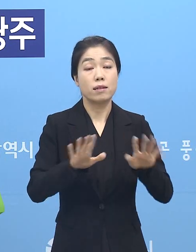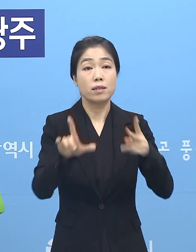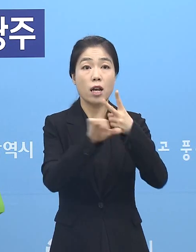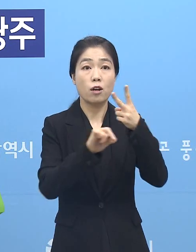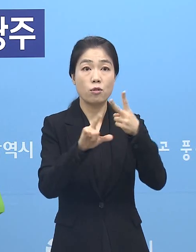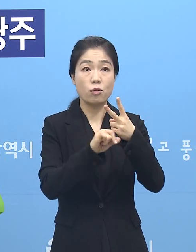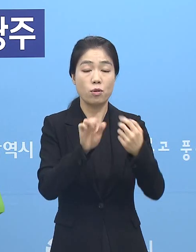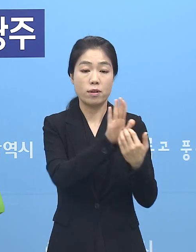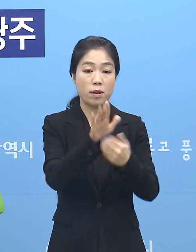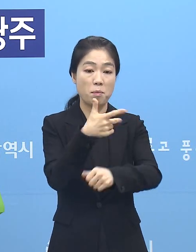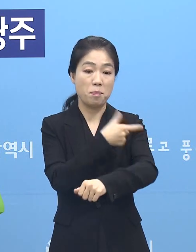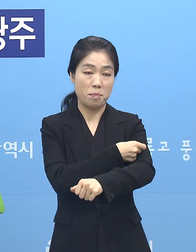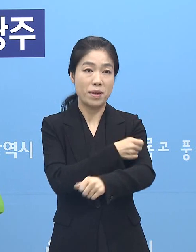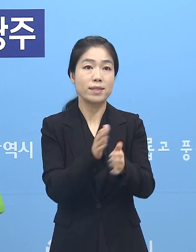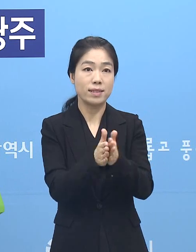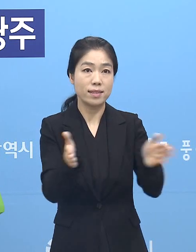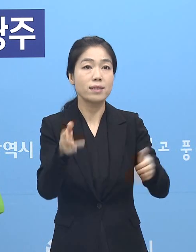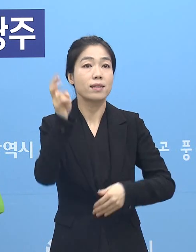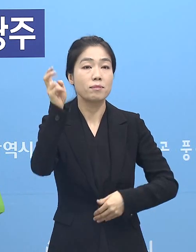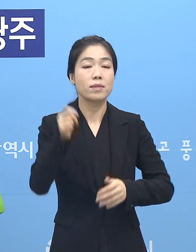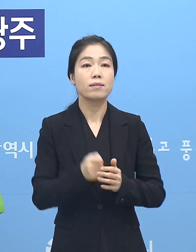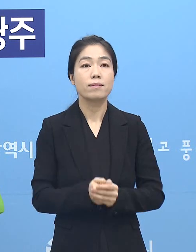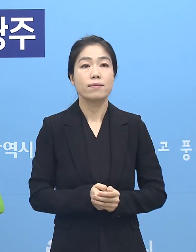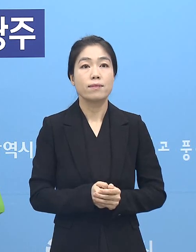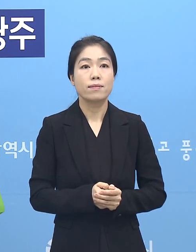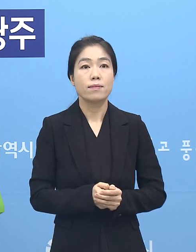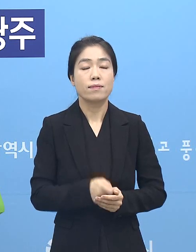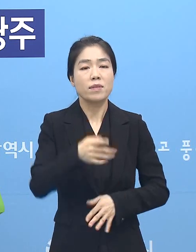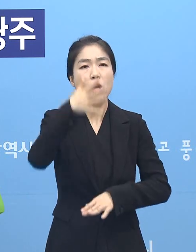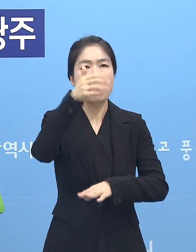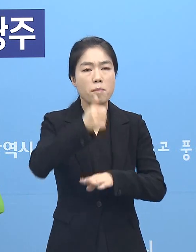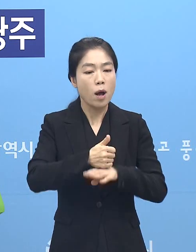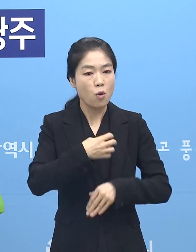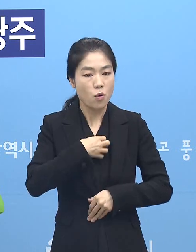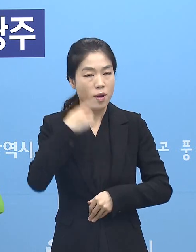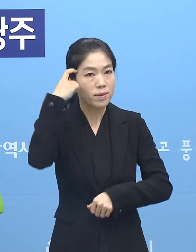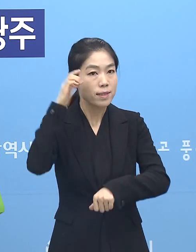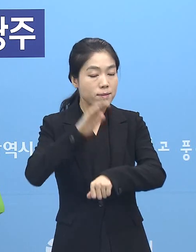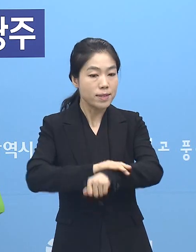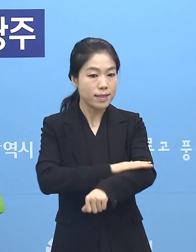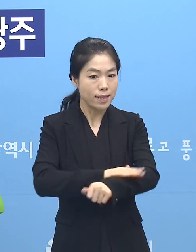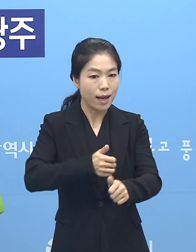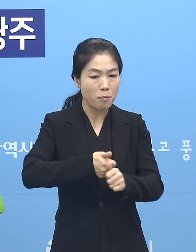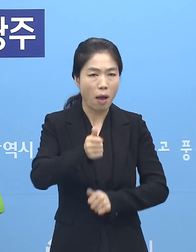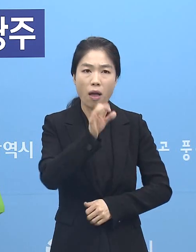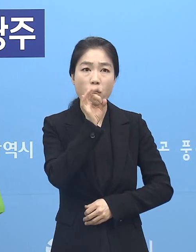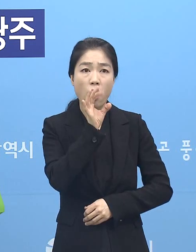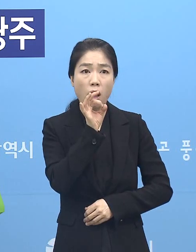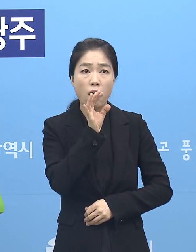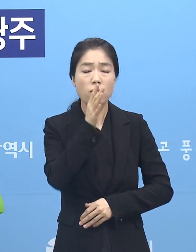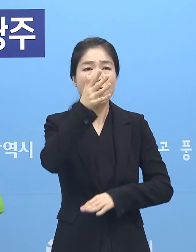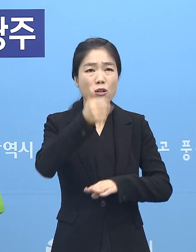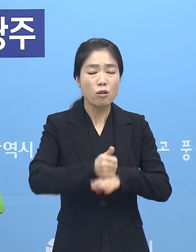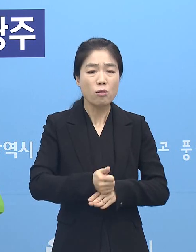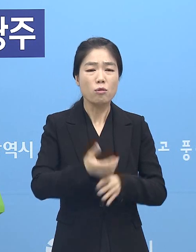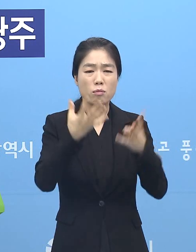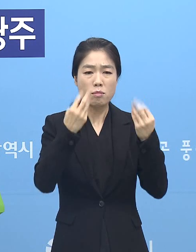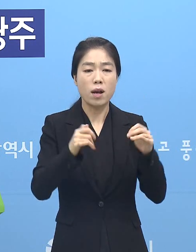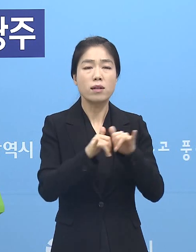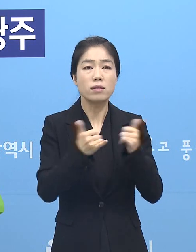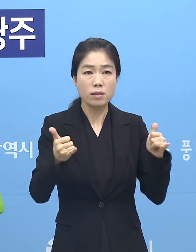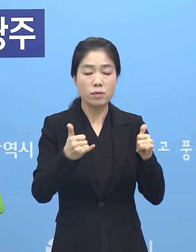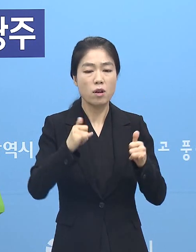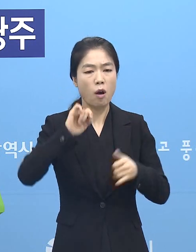2월이면 백신 접종도 시작됩니다. 이 마지막 고비를 슬기롭게 극복하지 못하면 많은 시민들이